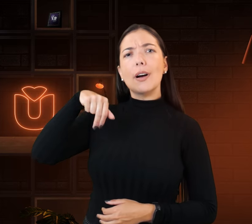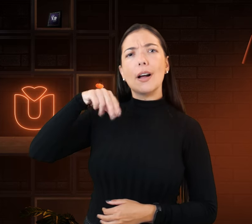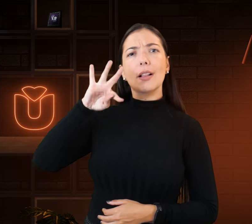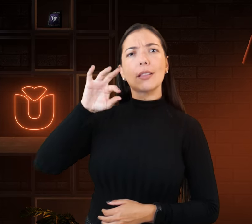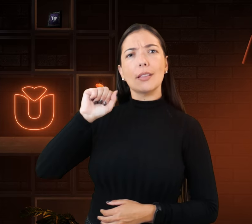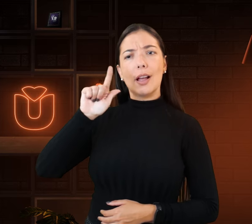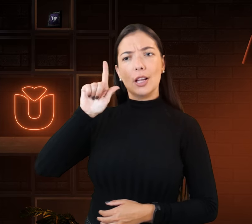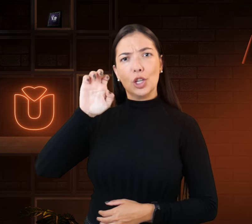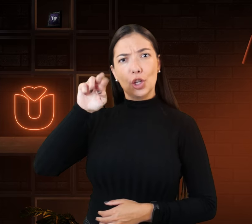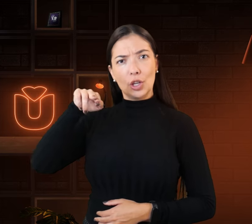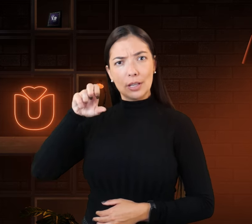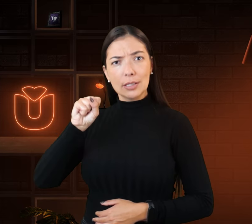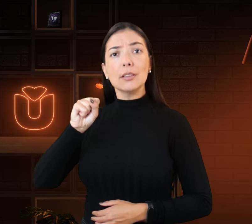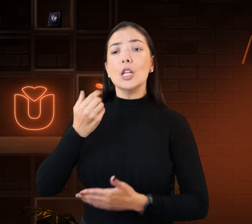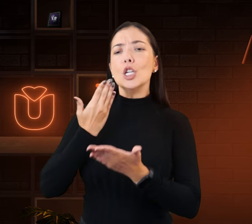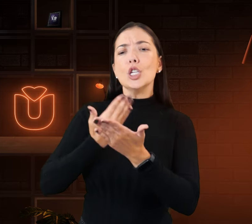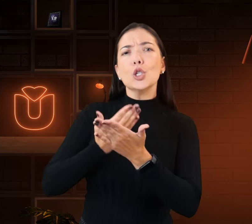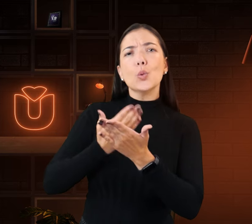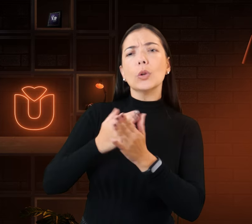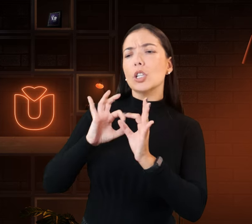Vantagens de estudar à distância.